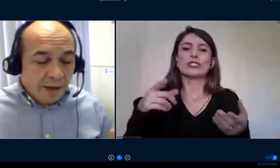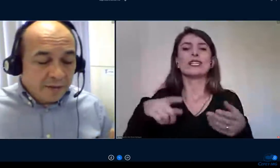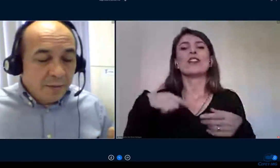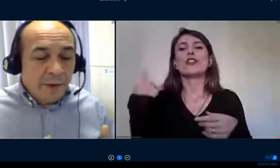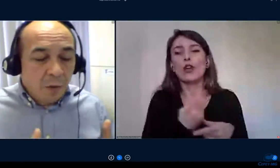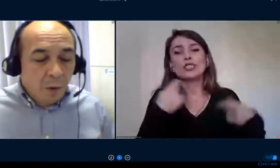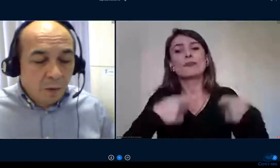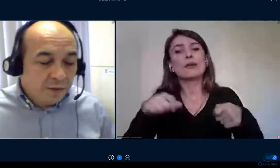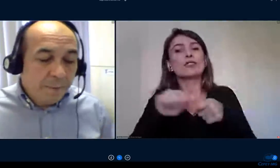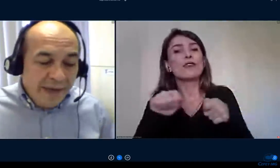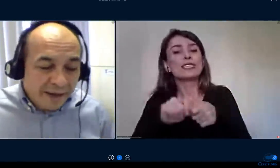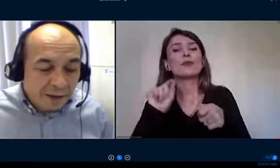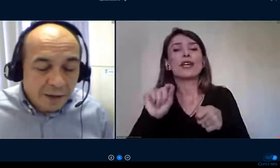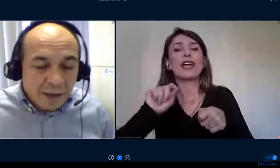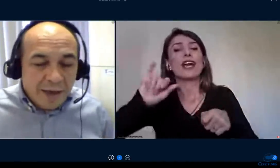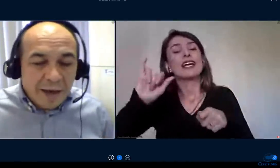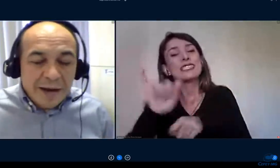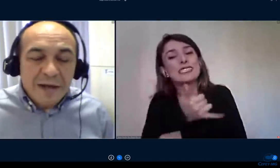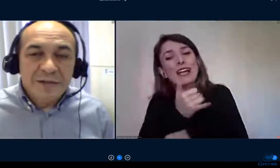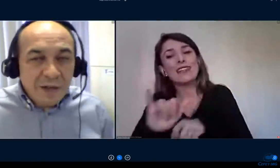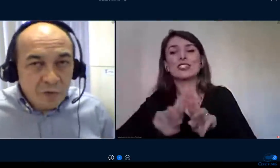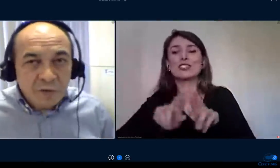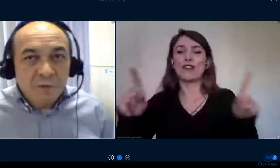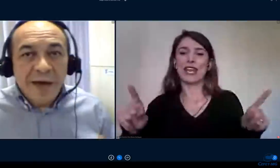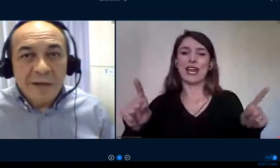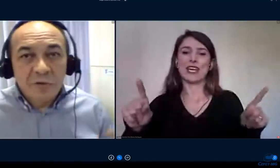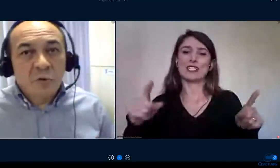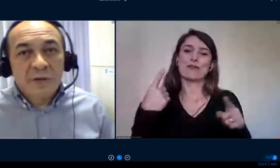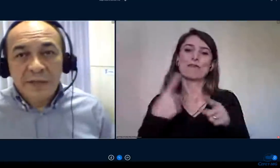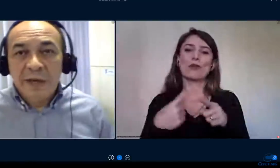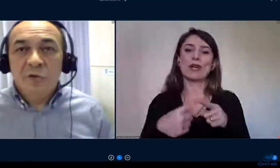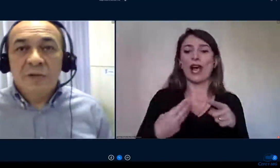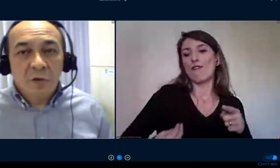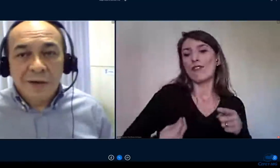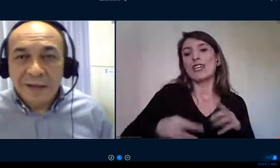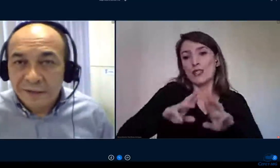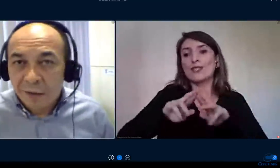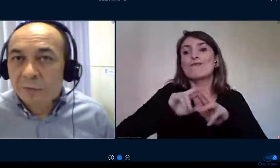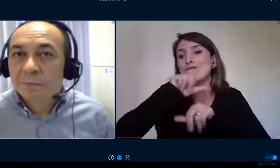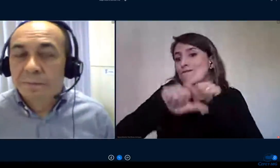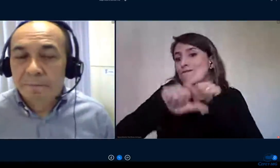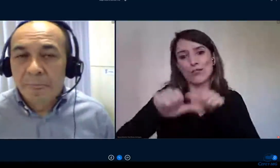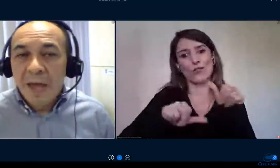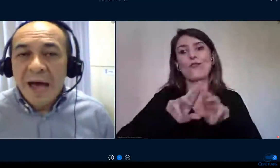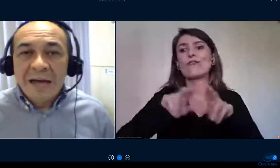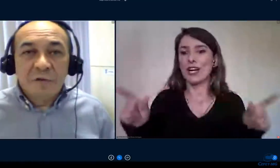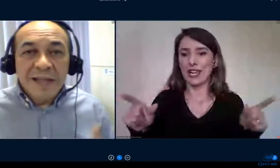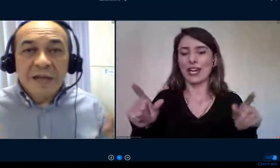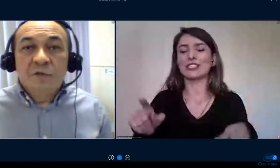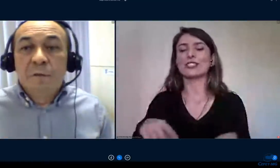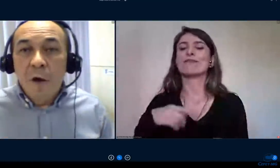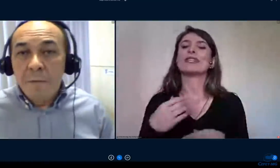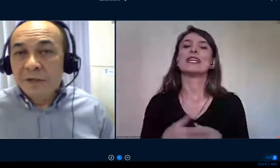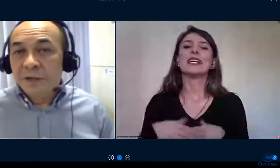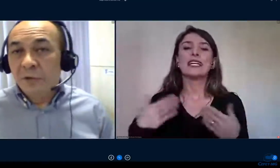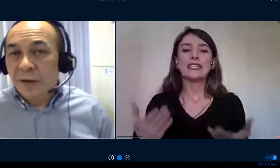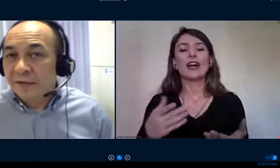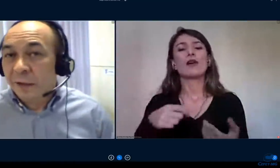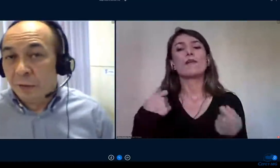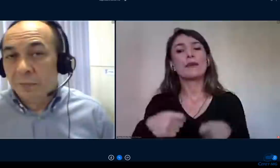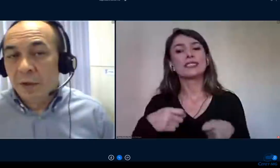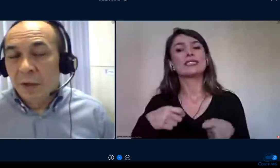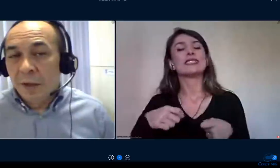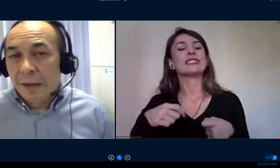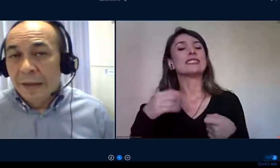pegou, se pega, analisando os velhos conceitos da educação, as velhas formas de